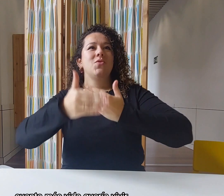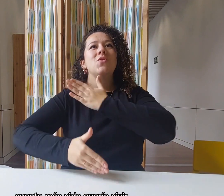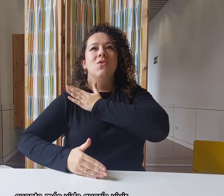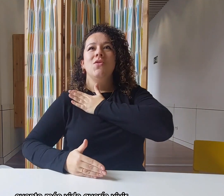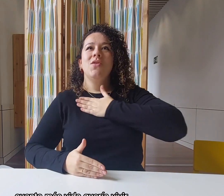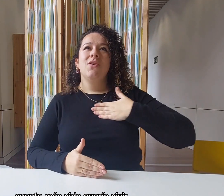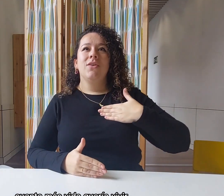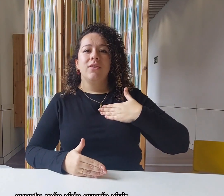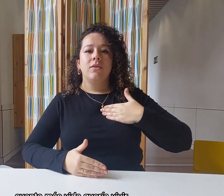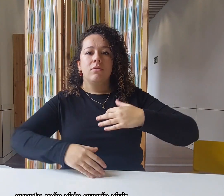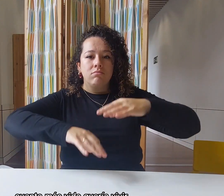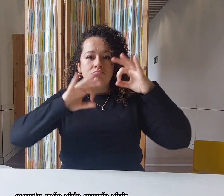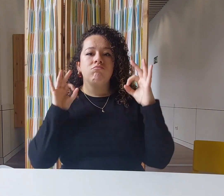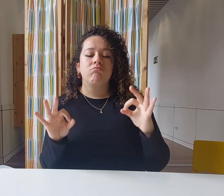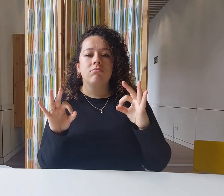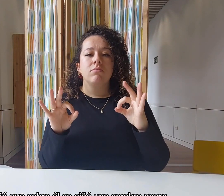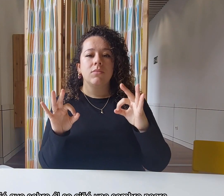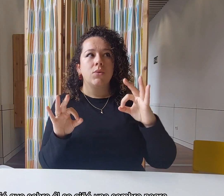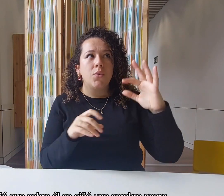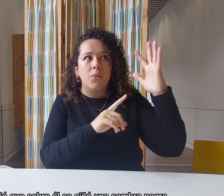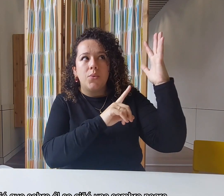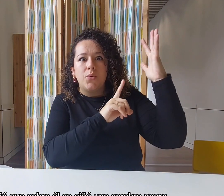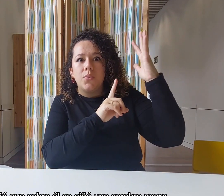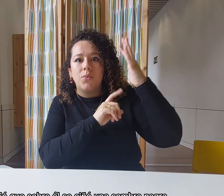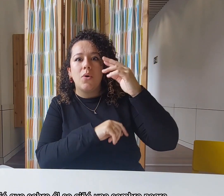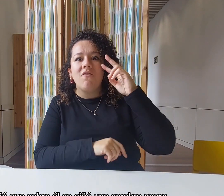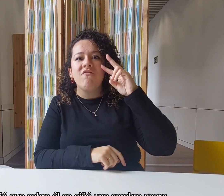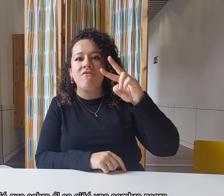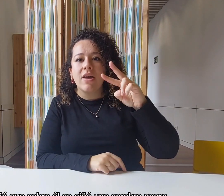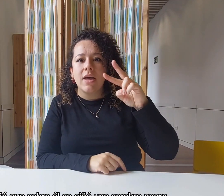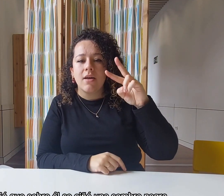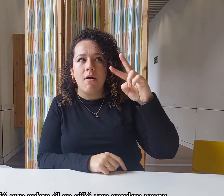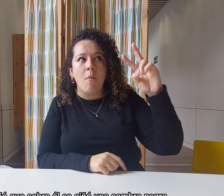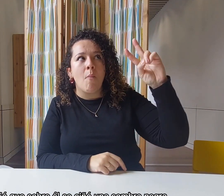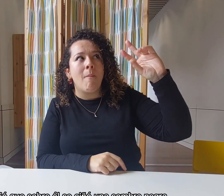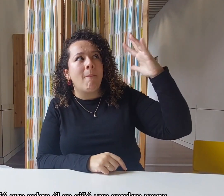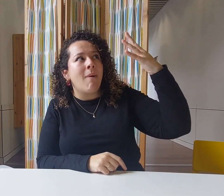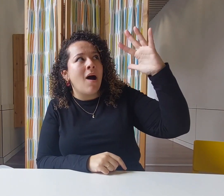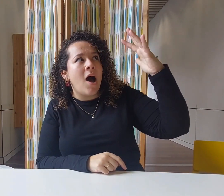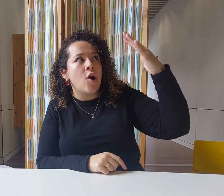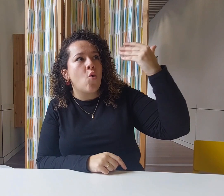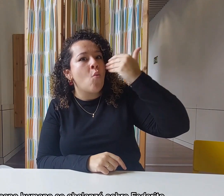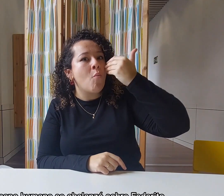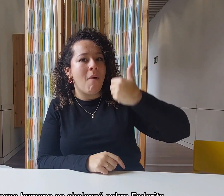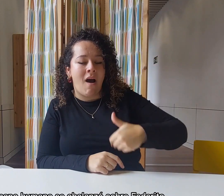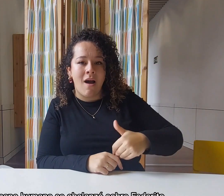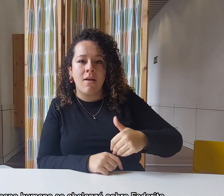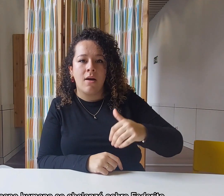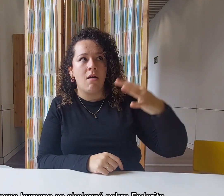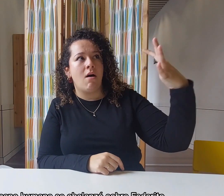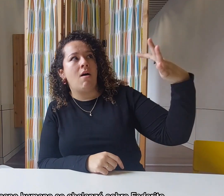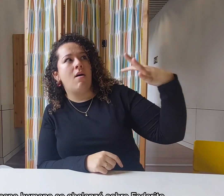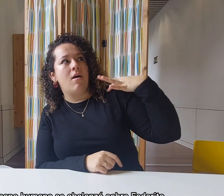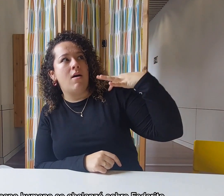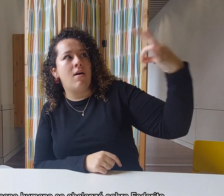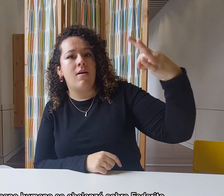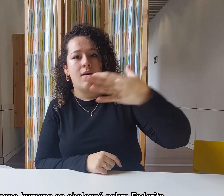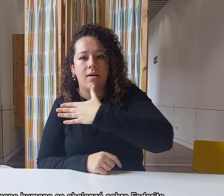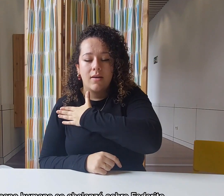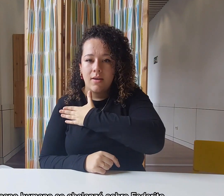cuanta más vida quería vivir, sucedió que sobre él se ciñó una sombra negra. Una mano humana se abalanzó sobre Federito